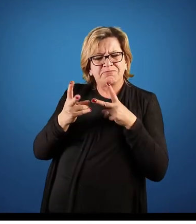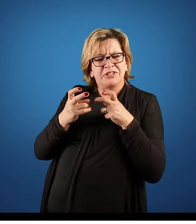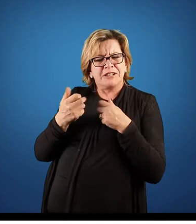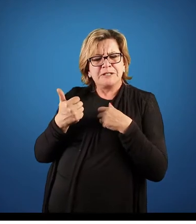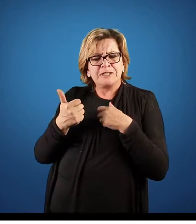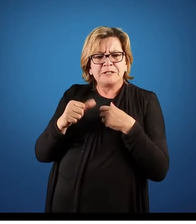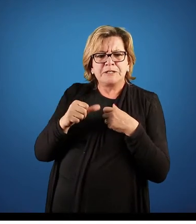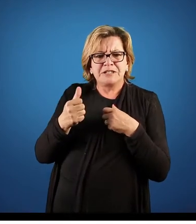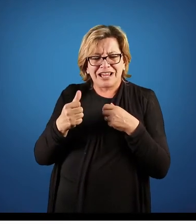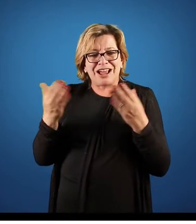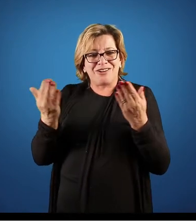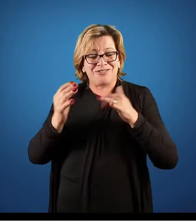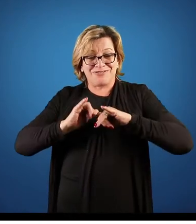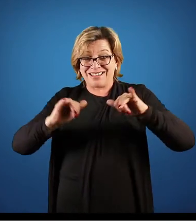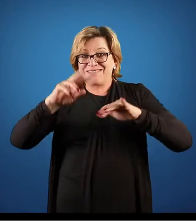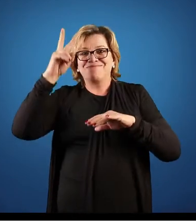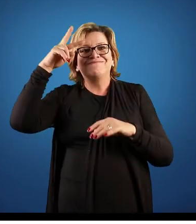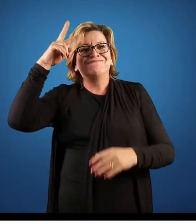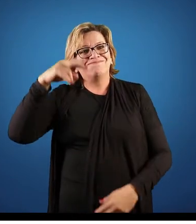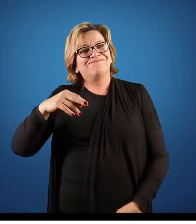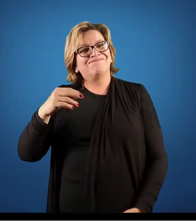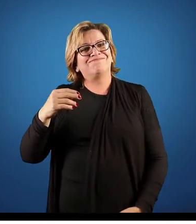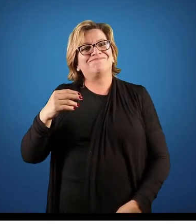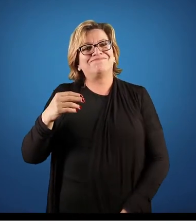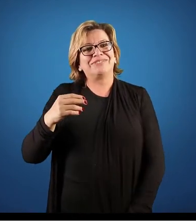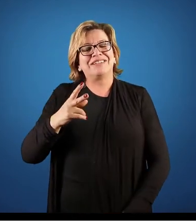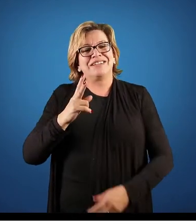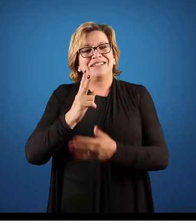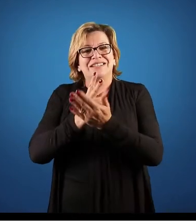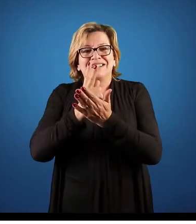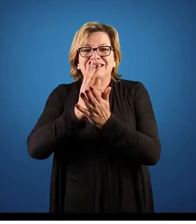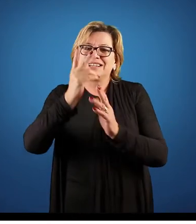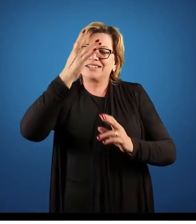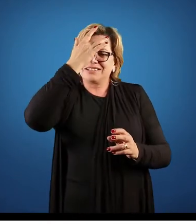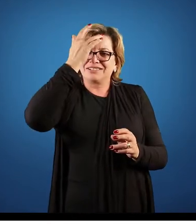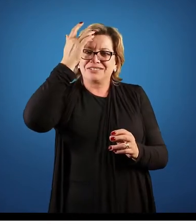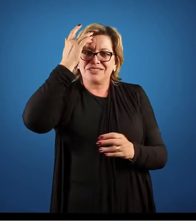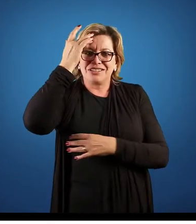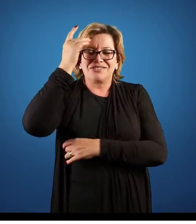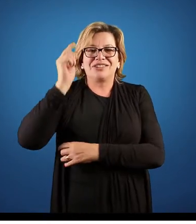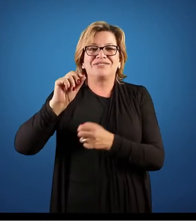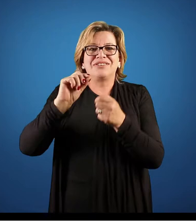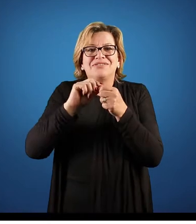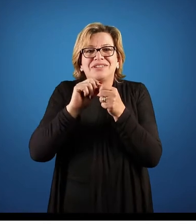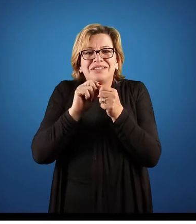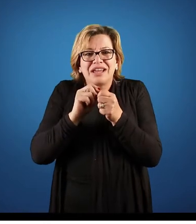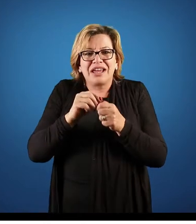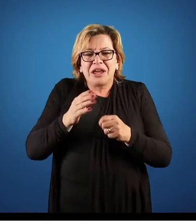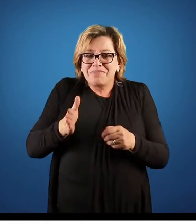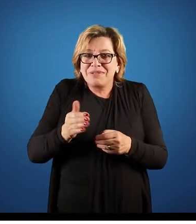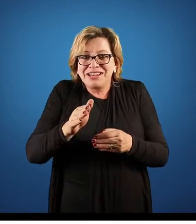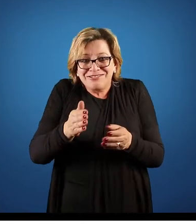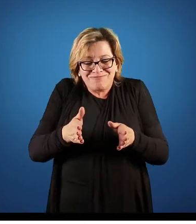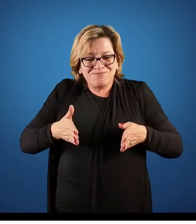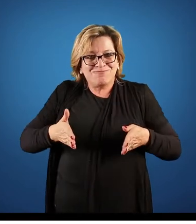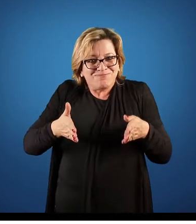Vou contar uma pequena história. Então, geralmente, o pessoal, quando vai fazer um peixe assado, geralmente